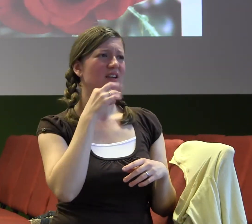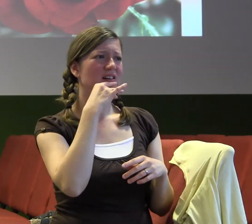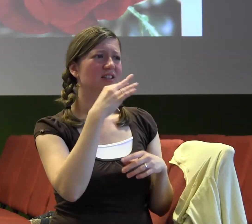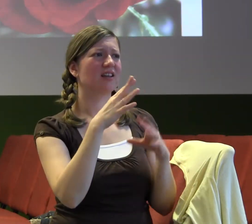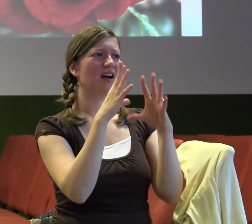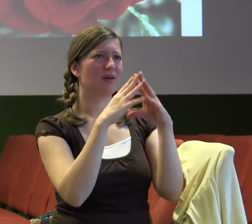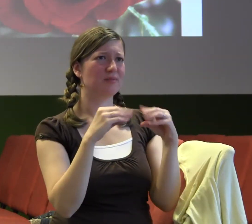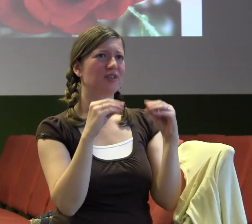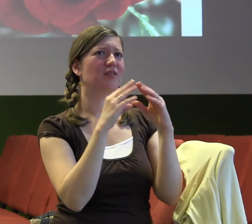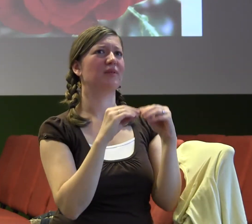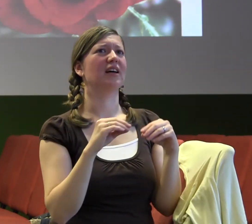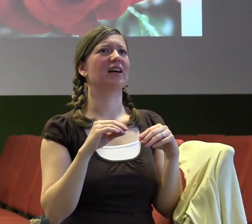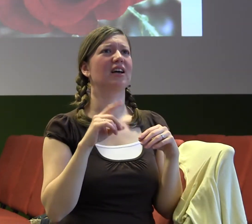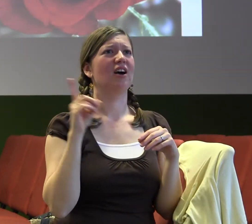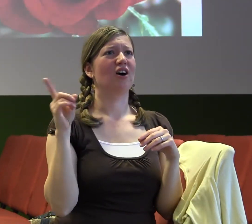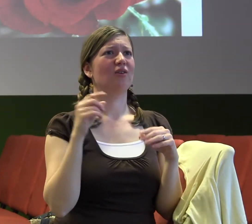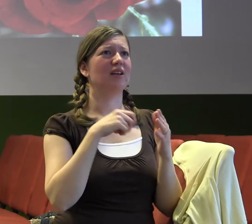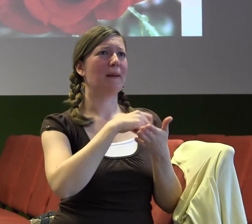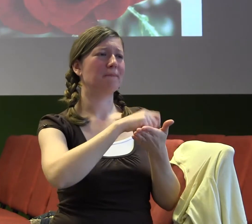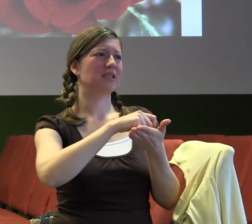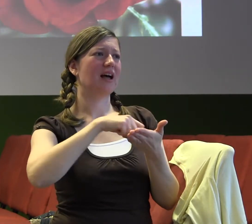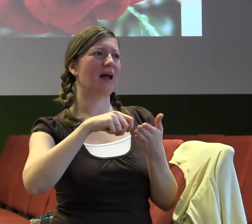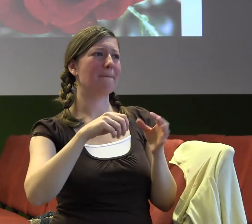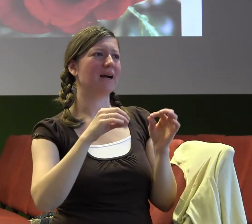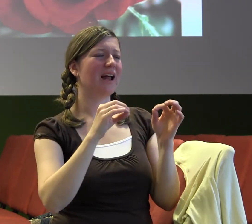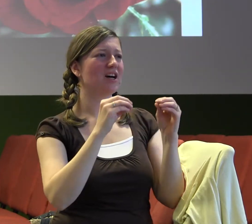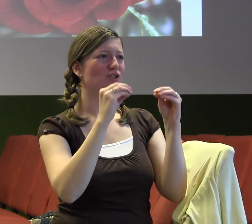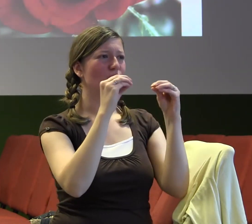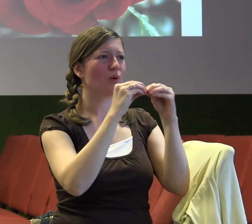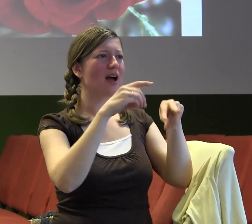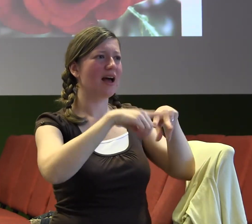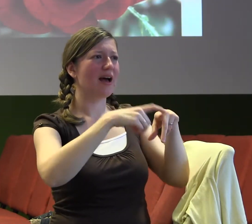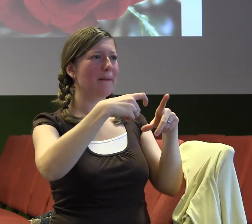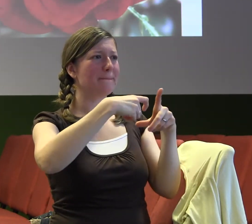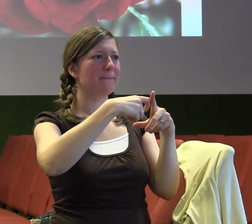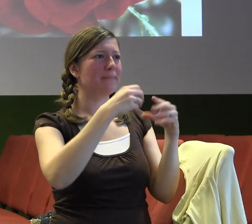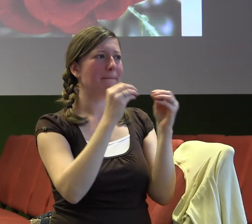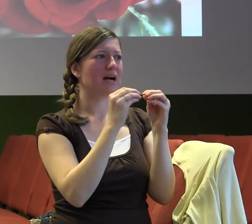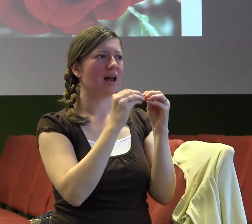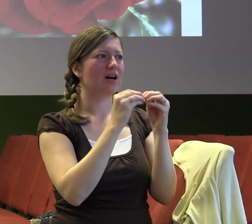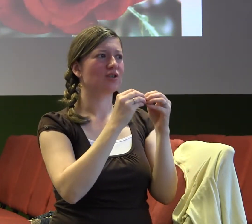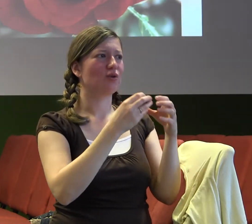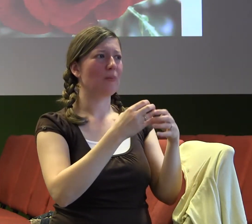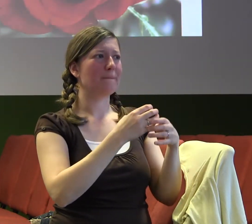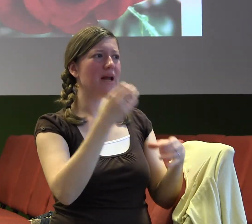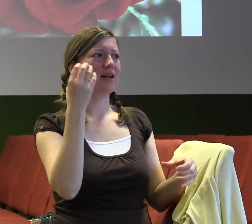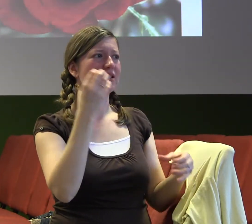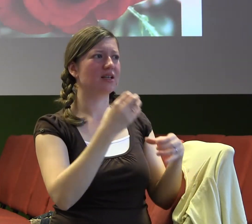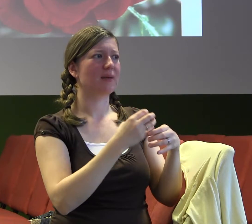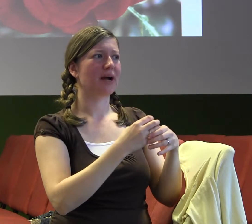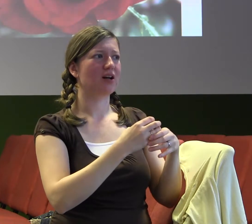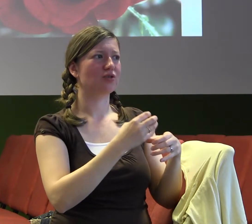nefér, já jsem to měla dobře napsané a nebyla jsem úplně prostě v pohodě s tím, měla jsem trochu takový pocit